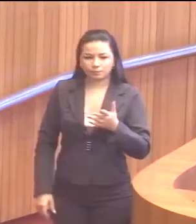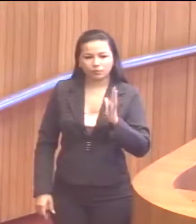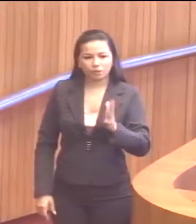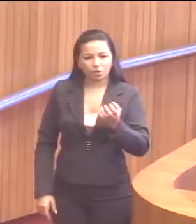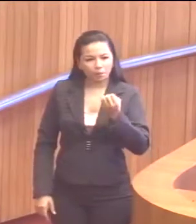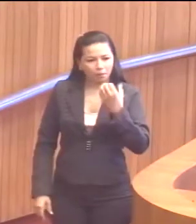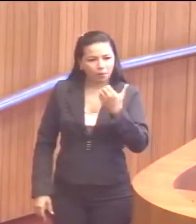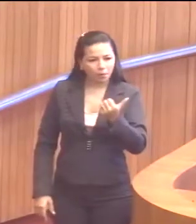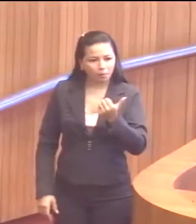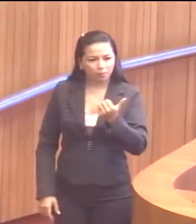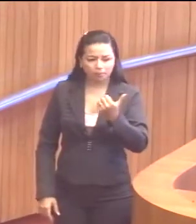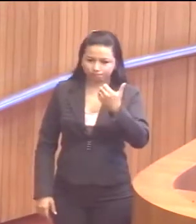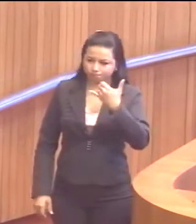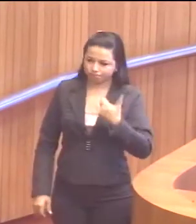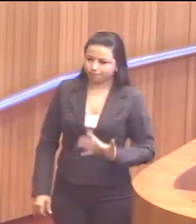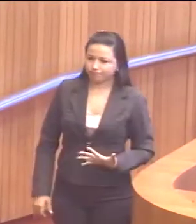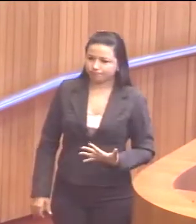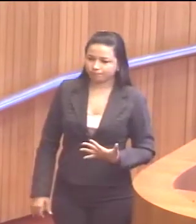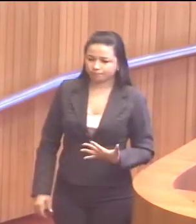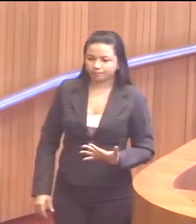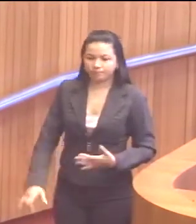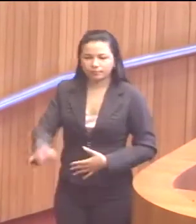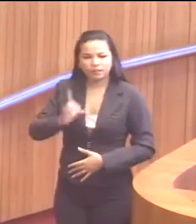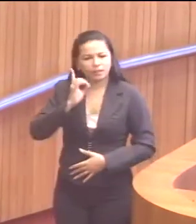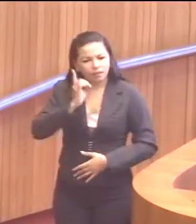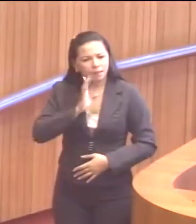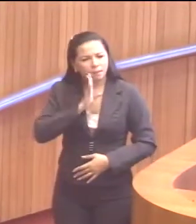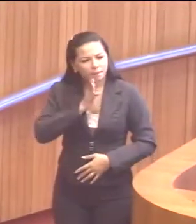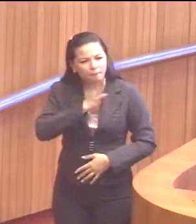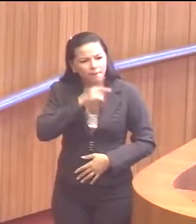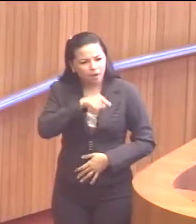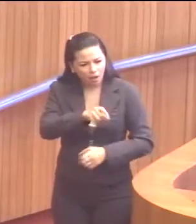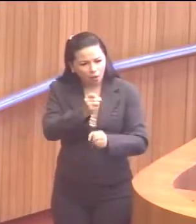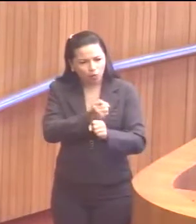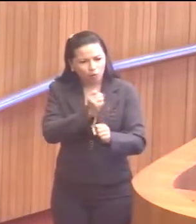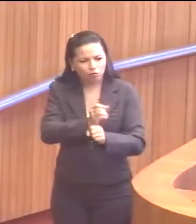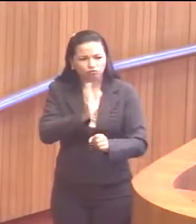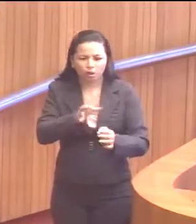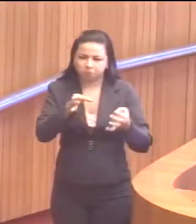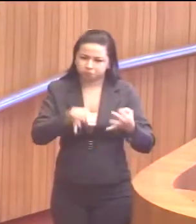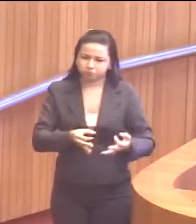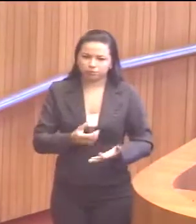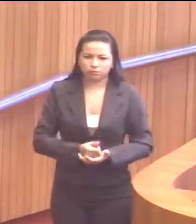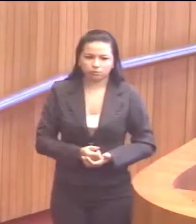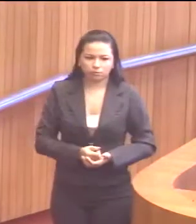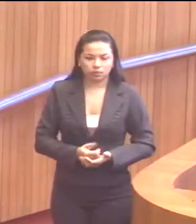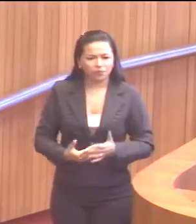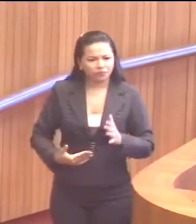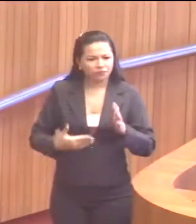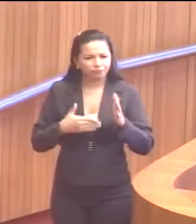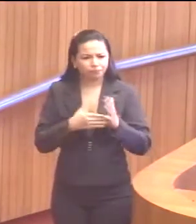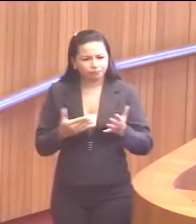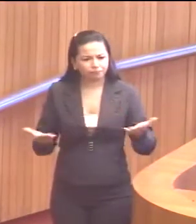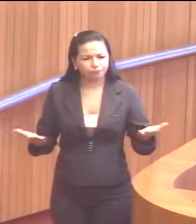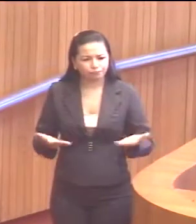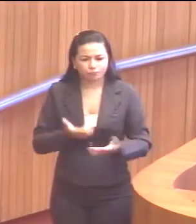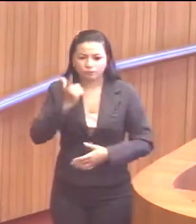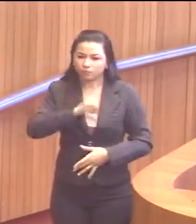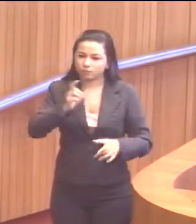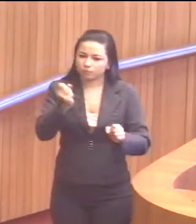ele nos deu uma boa notícia, disse, deputado Bira, essas obras já estão garantidas, finalmente,